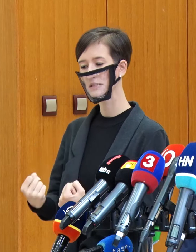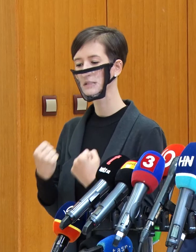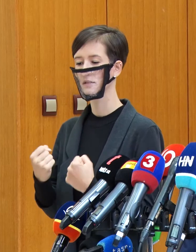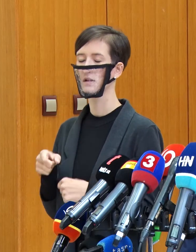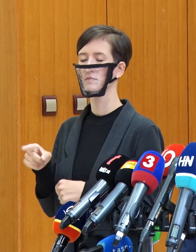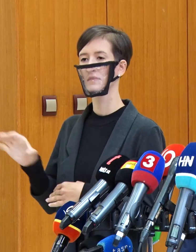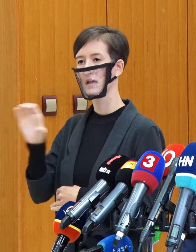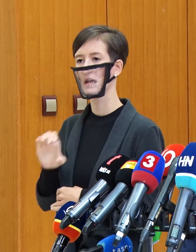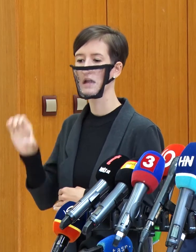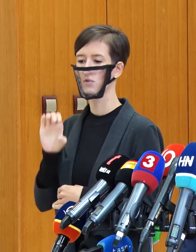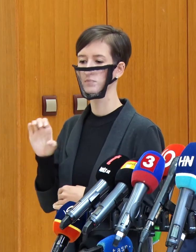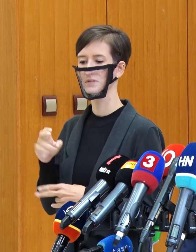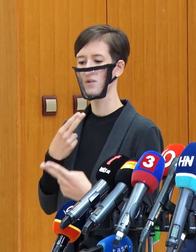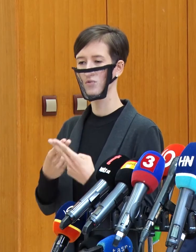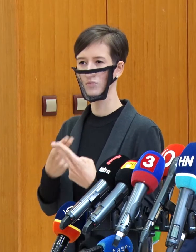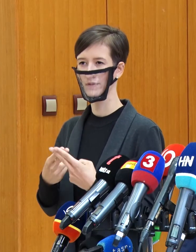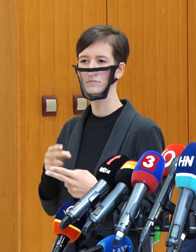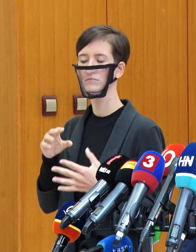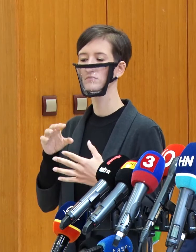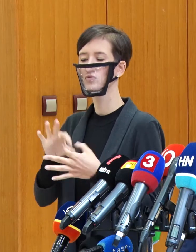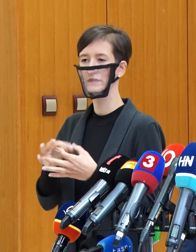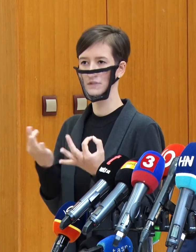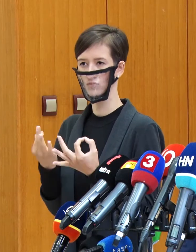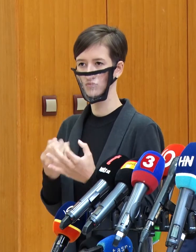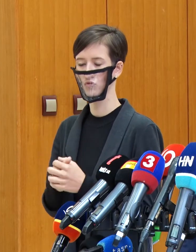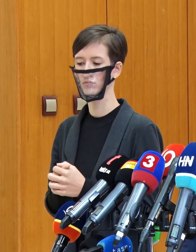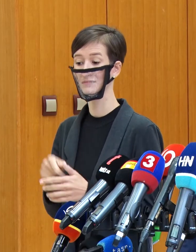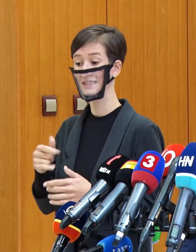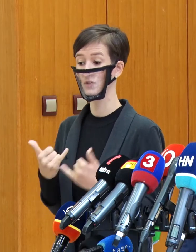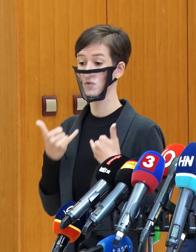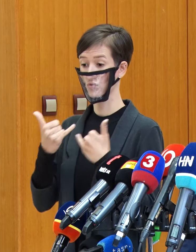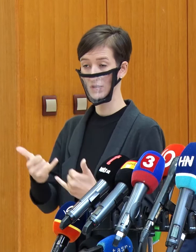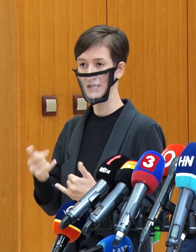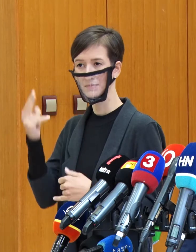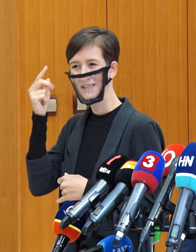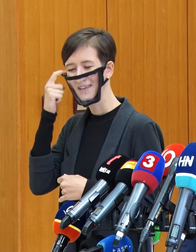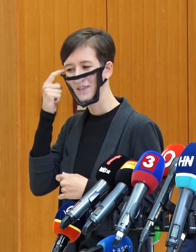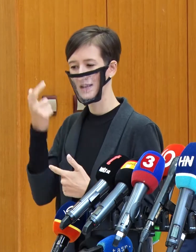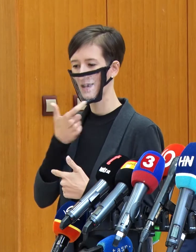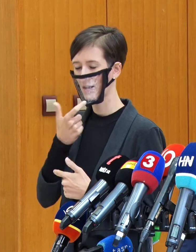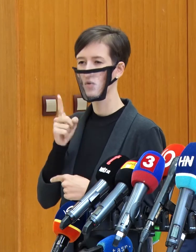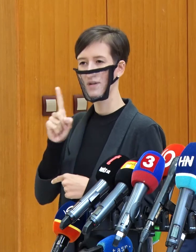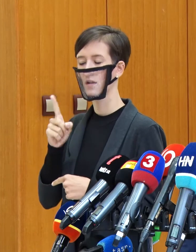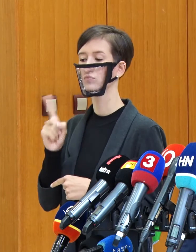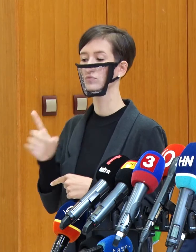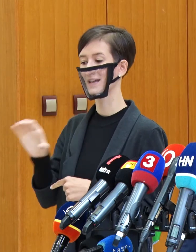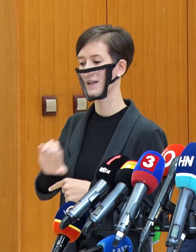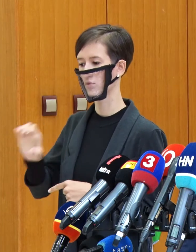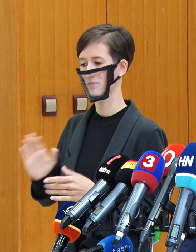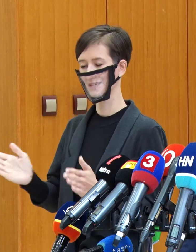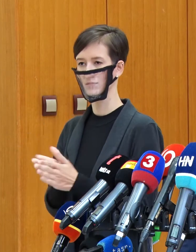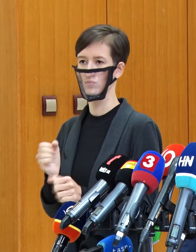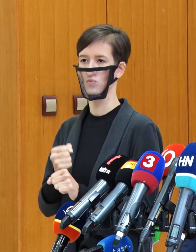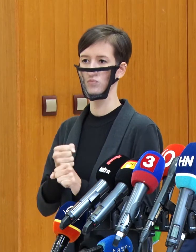európska odpoveď v podobe dosiaľne pozraných zdrojov je dobrým krokom, ktorý chceme urobiť na